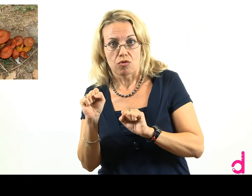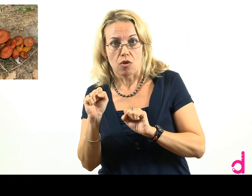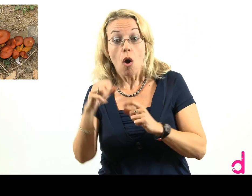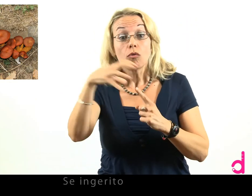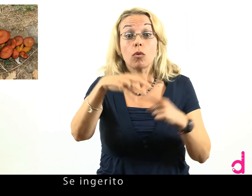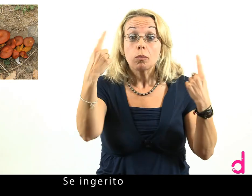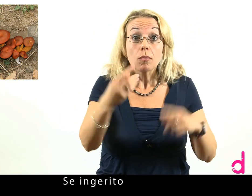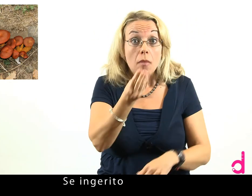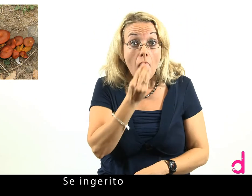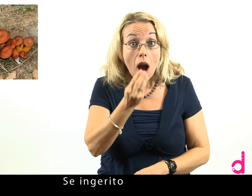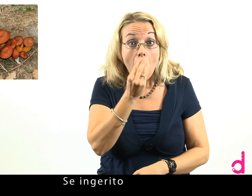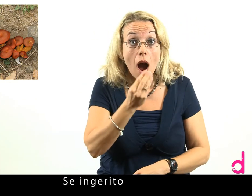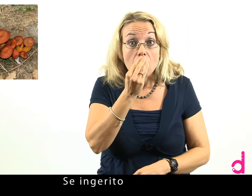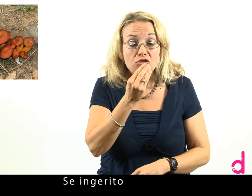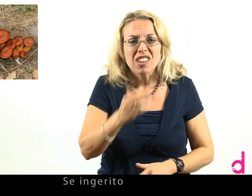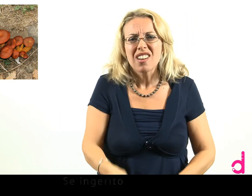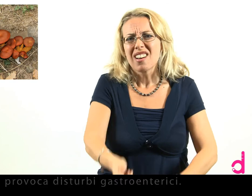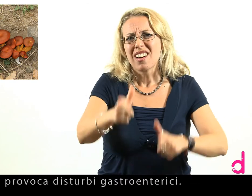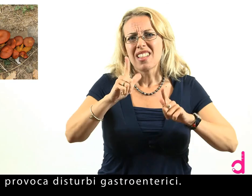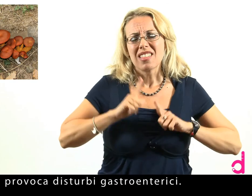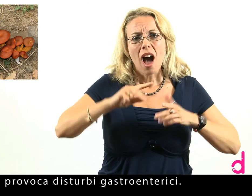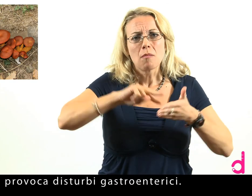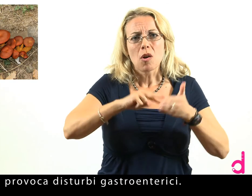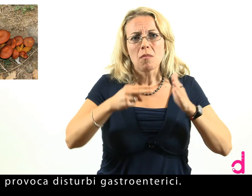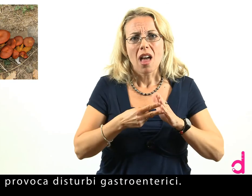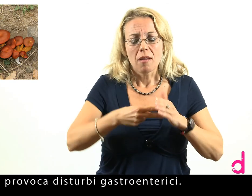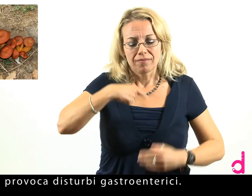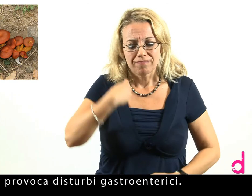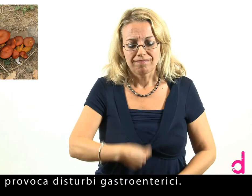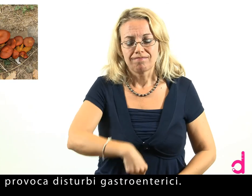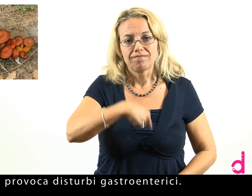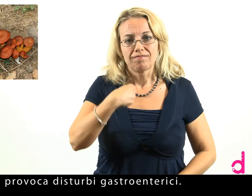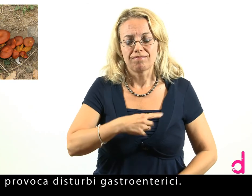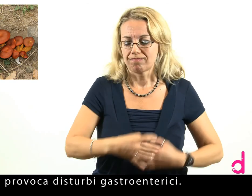Se ingerito, provoca disturbi gastroenterici. enterici